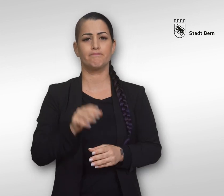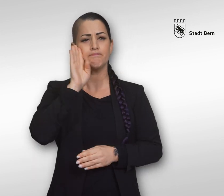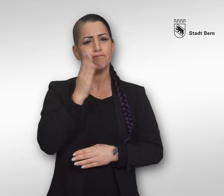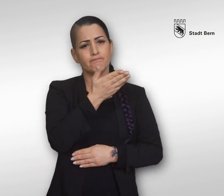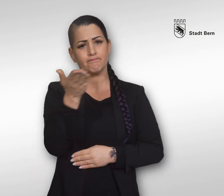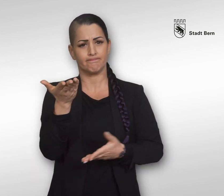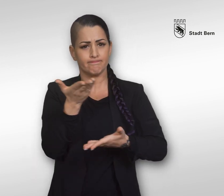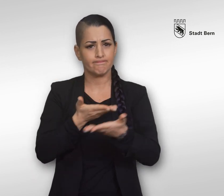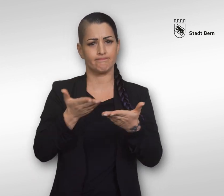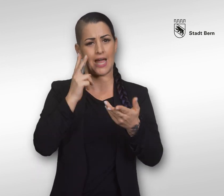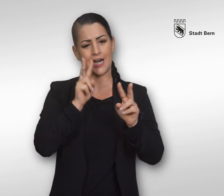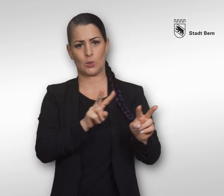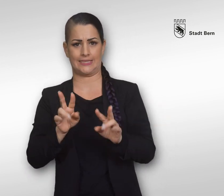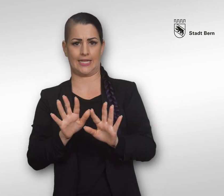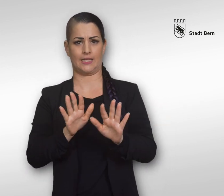Bitte gegenseitig Rücksicht nehmen